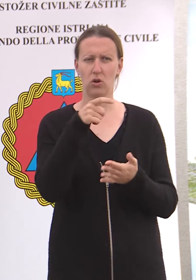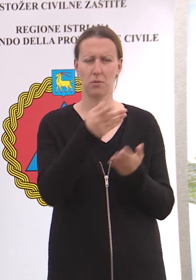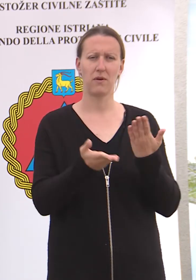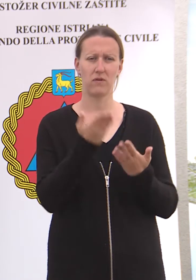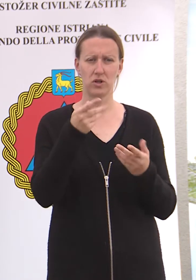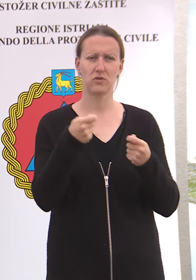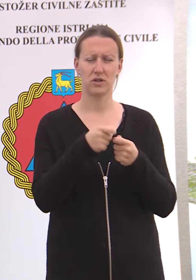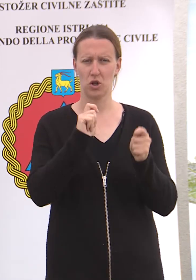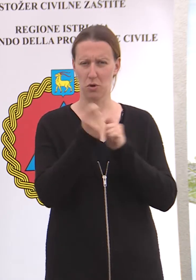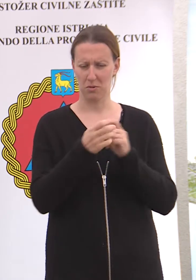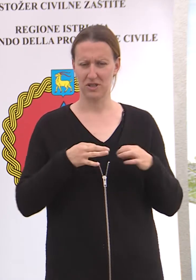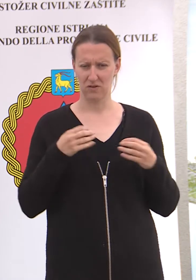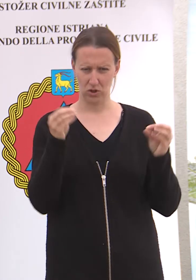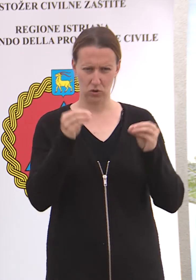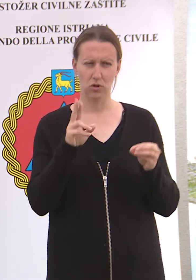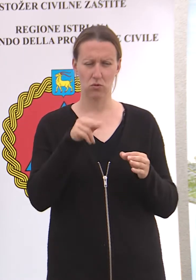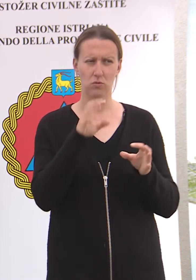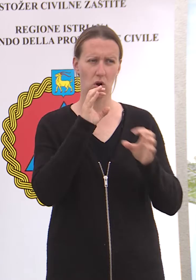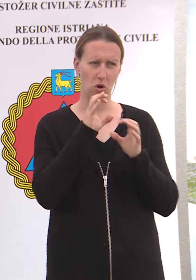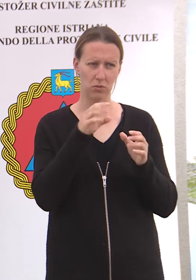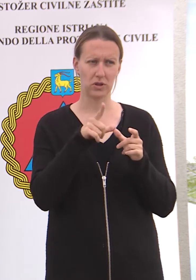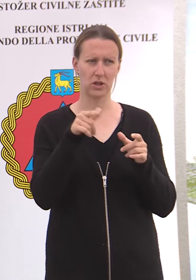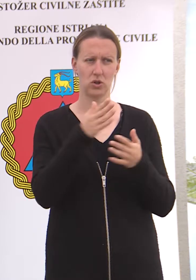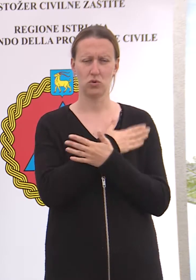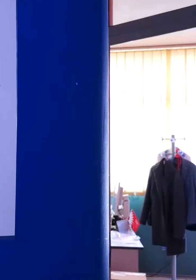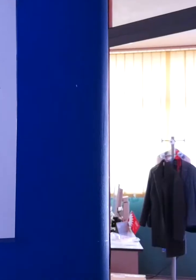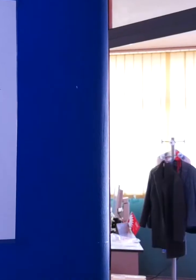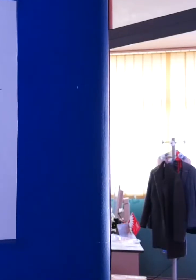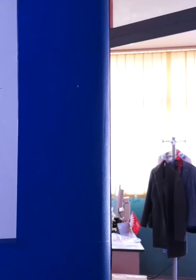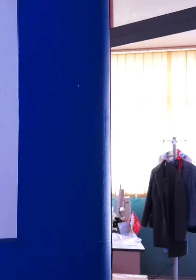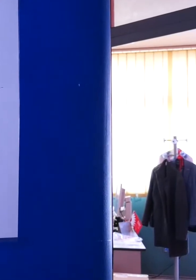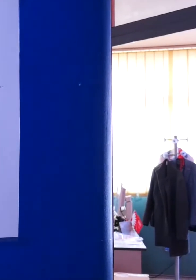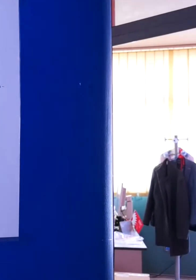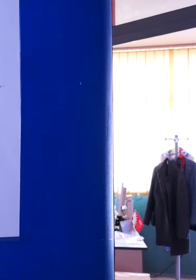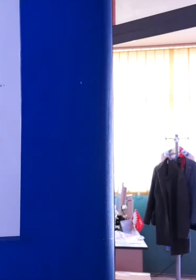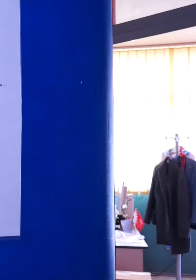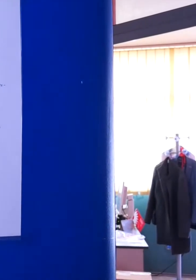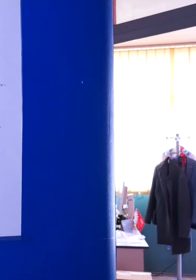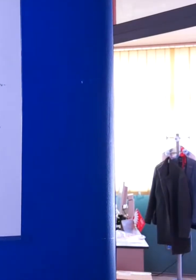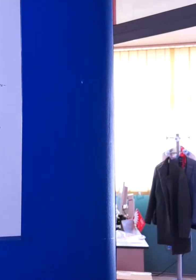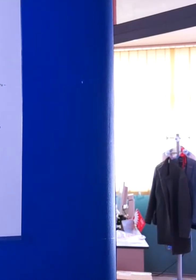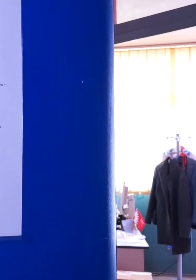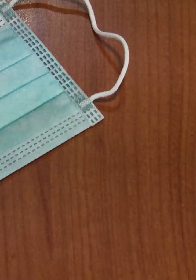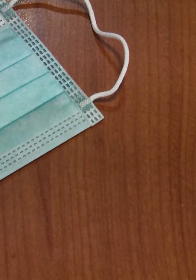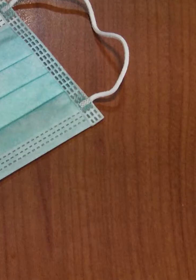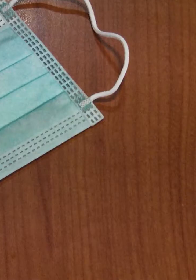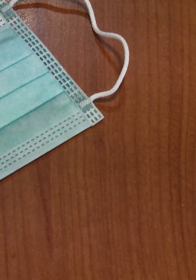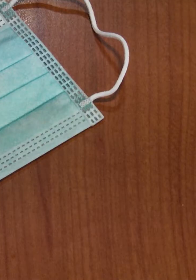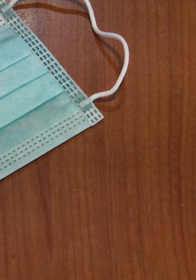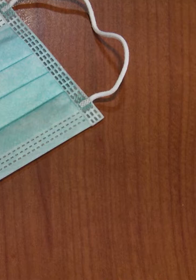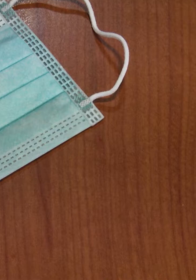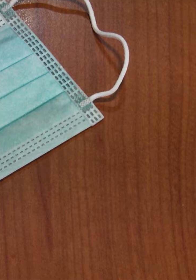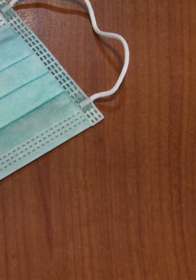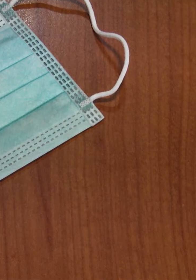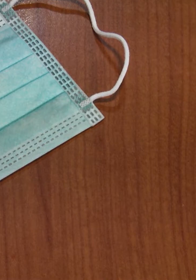tome više što se tiče promjenu zdravstvenog sustava možemo iskomunicirati tijekom subote. Stožer će tijekom vikenda procijeniti situaciju što se tiče